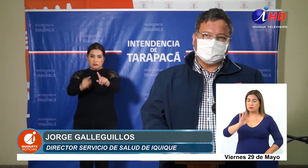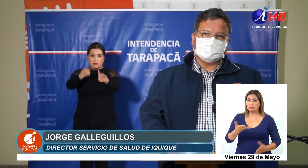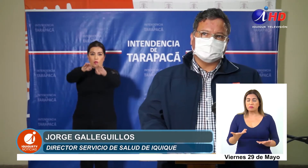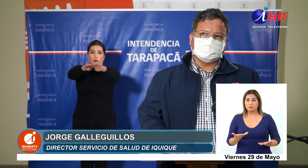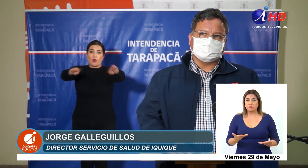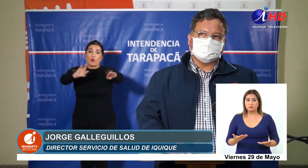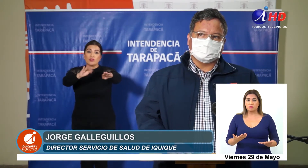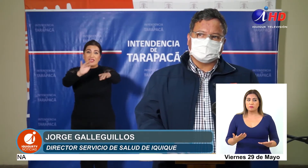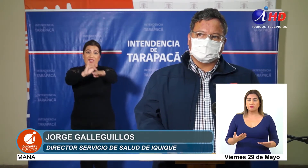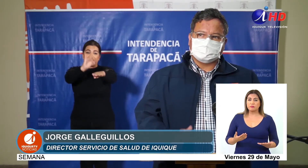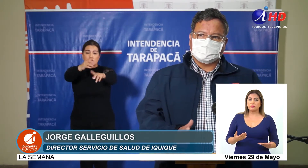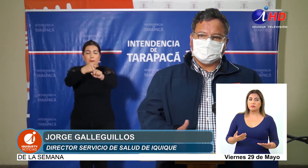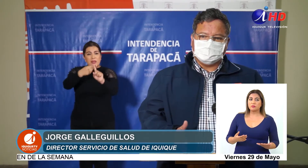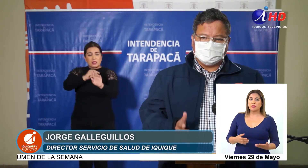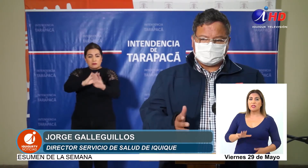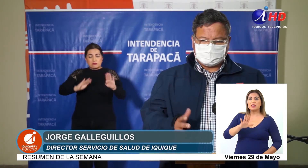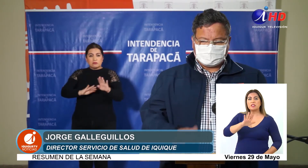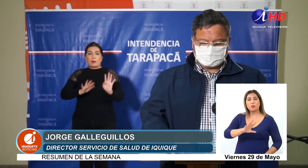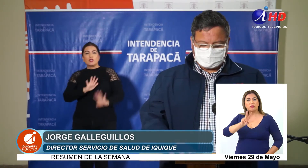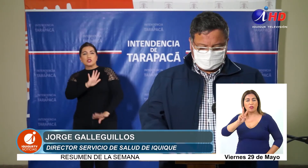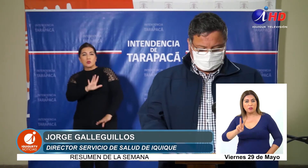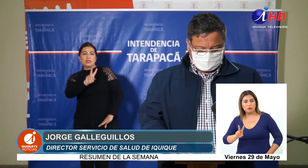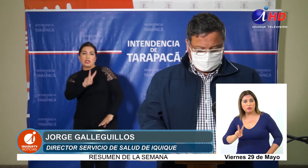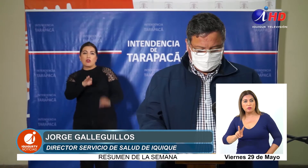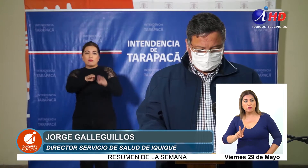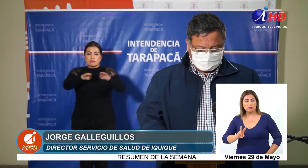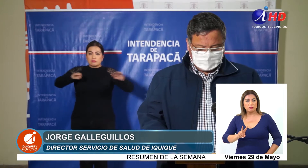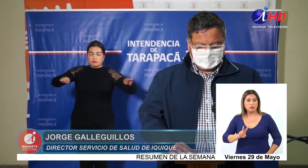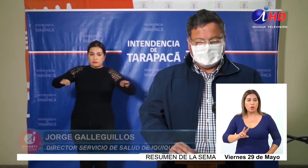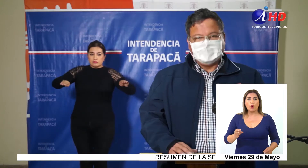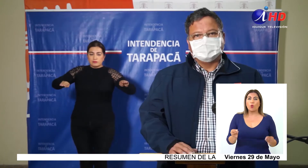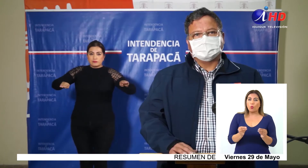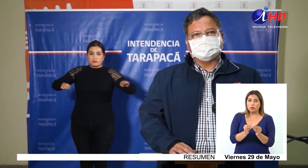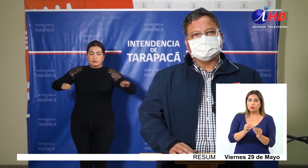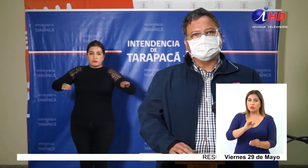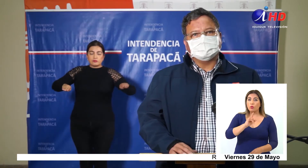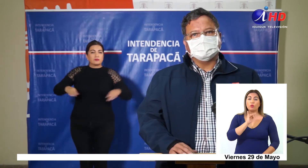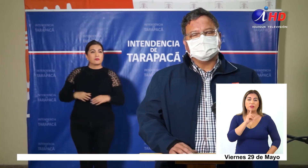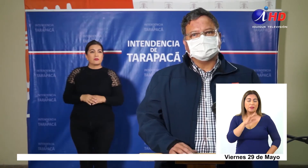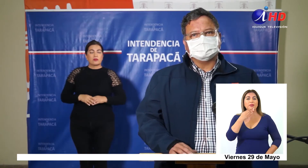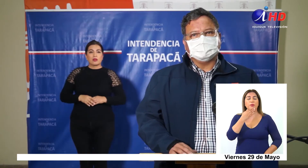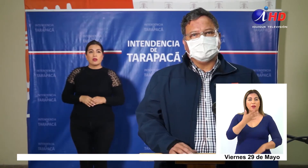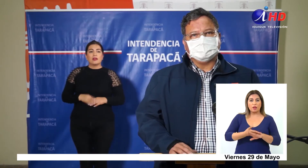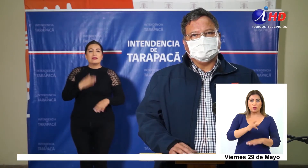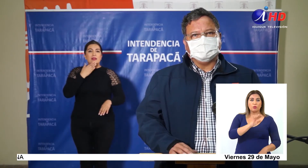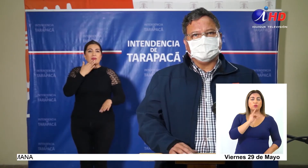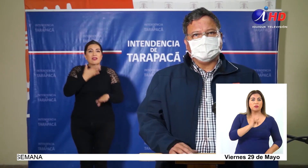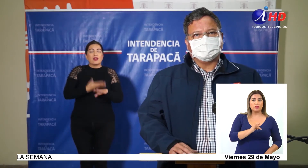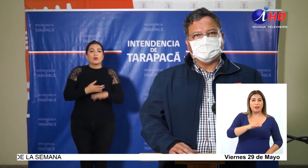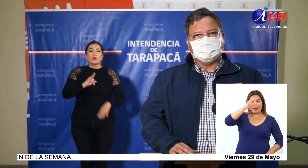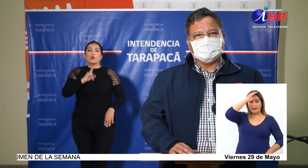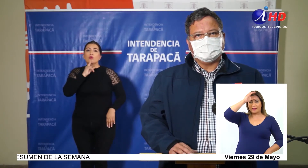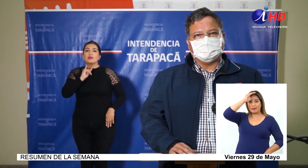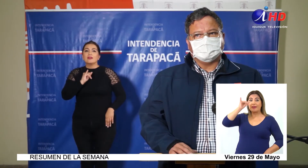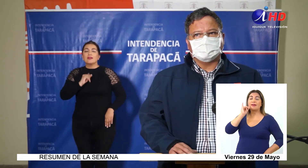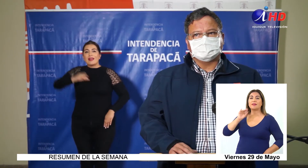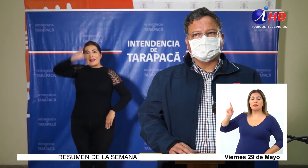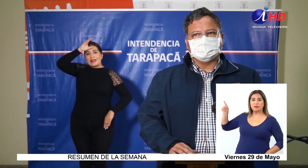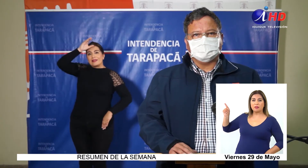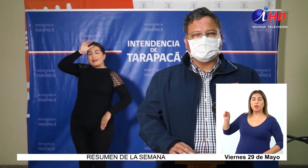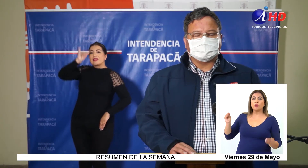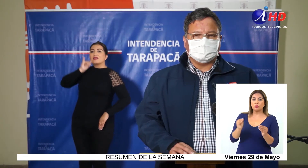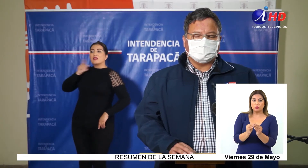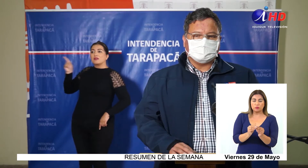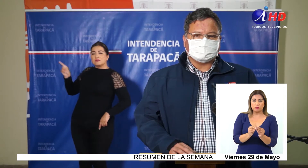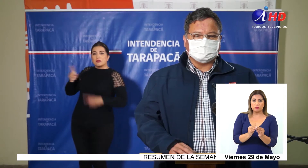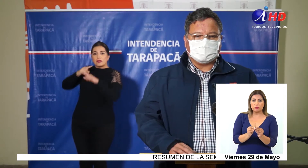tengamos una distancia, este método, alrededor de 52, considerando lo que es la UTI. Pero también tenemos una UTI que tiene la clínica Iquique y conjunto